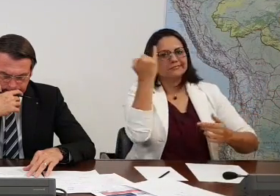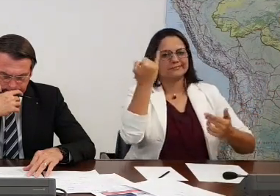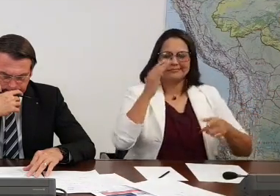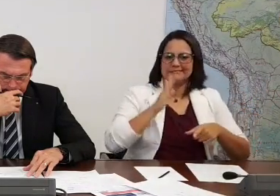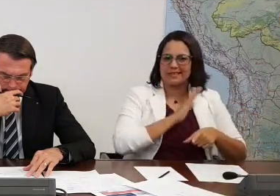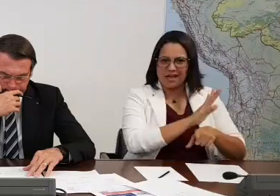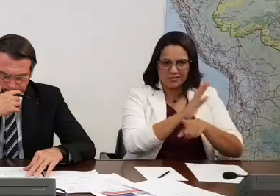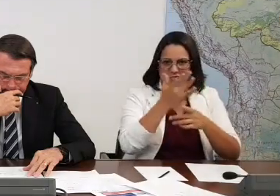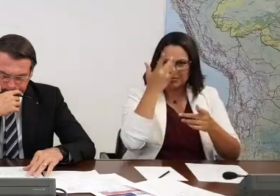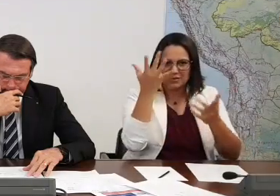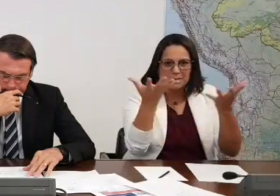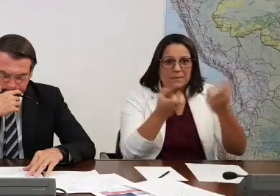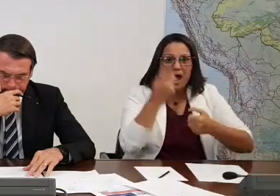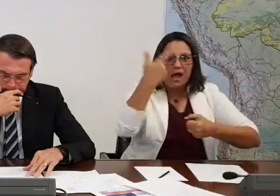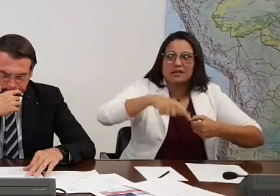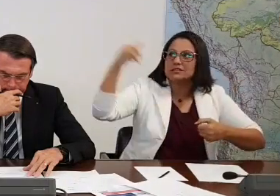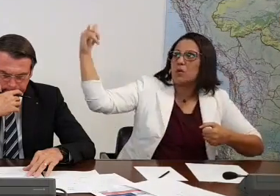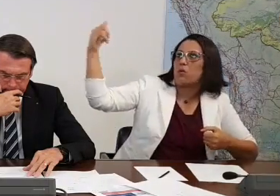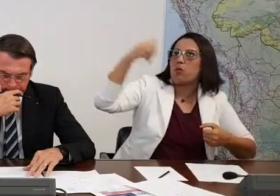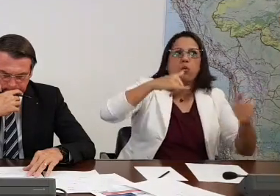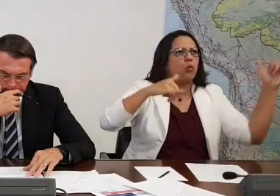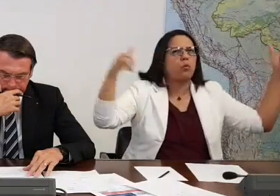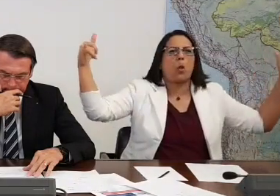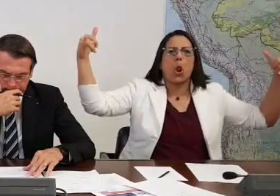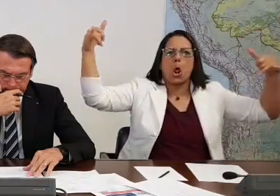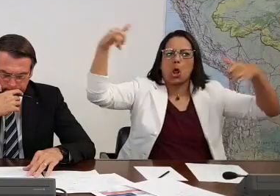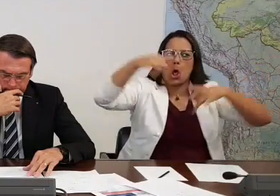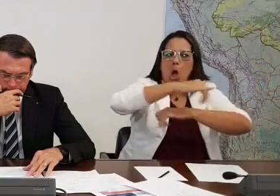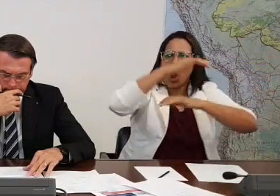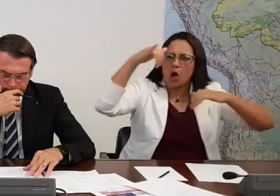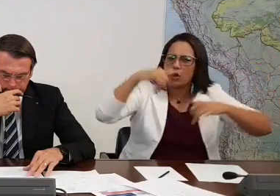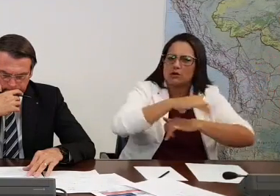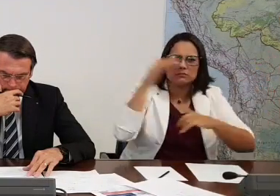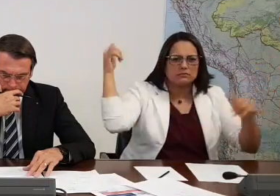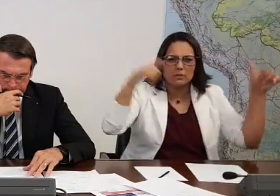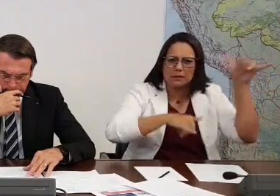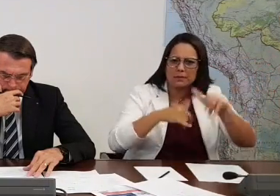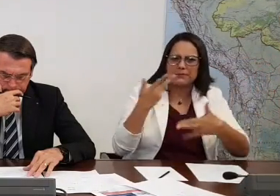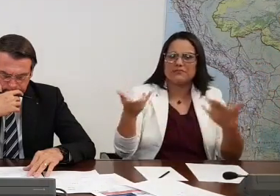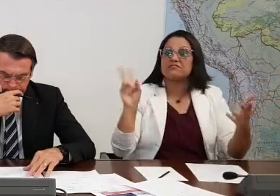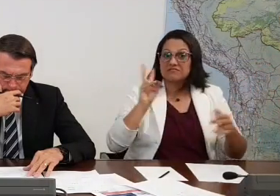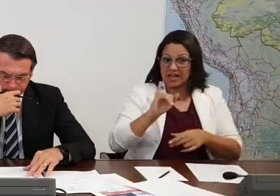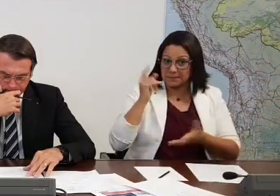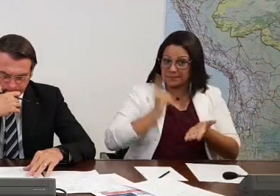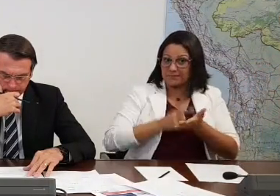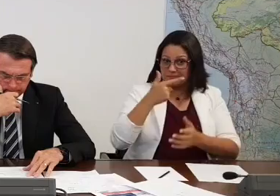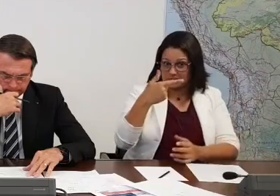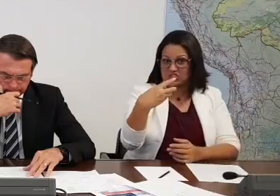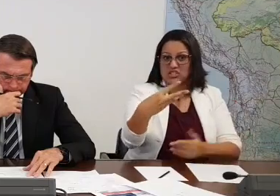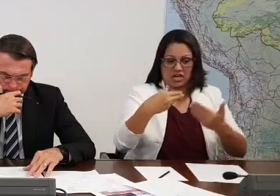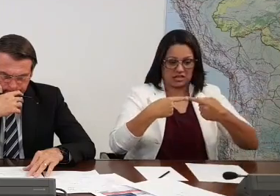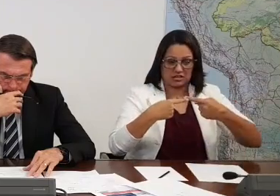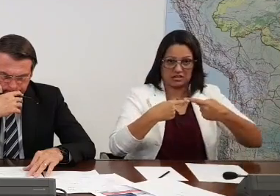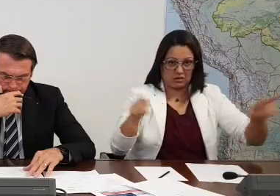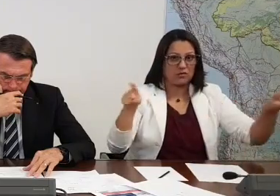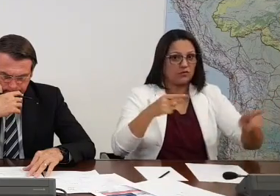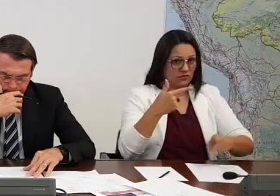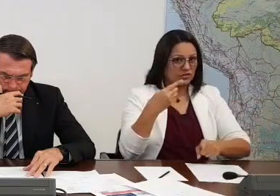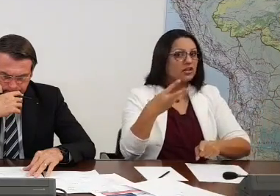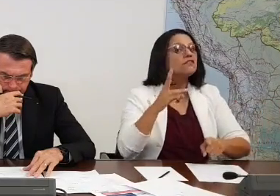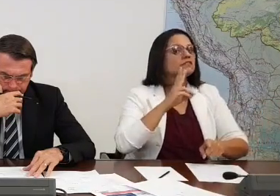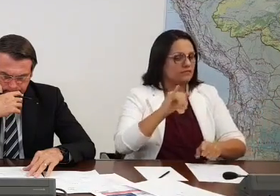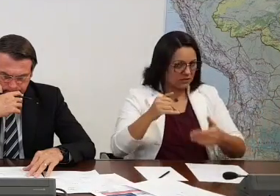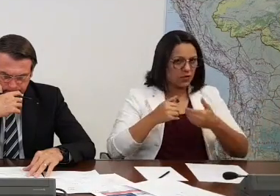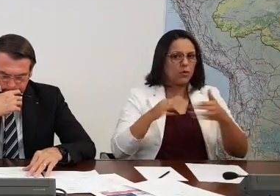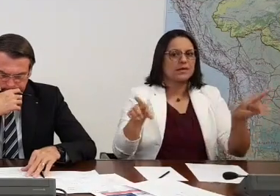a receber mais voos. O presidente inaugurando esse aeroporto no dia 23, muito em breve a gente já vai